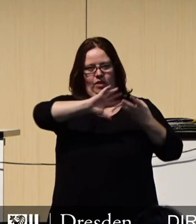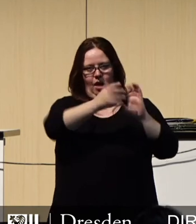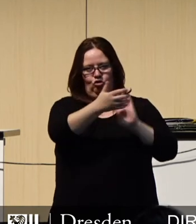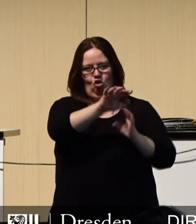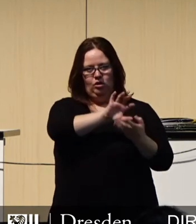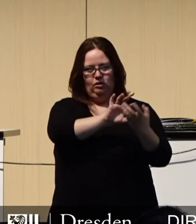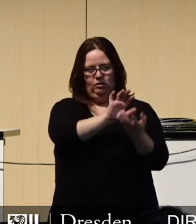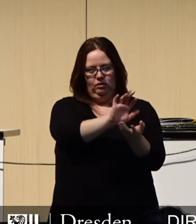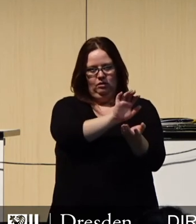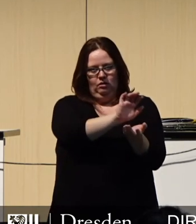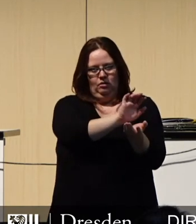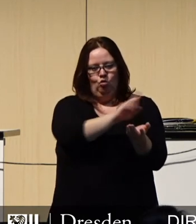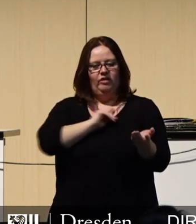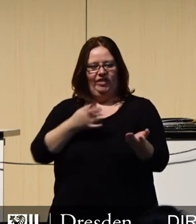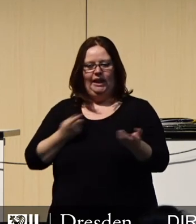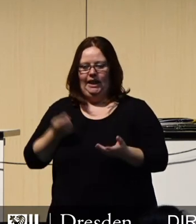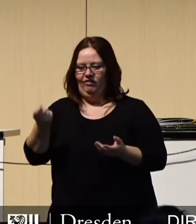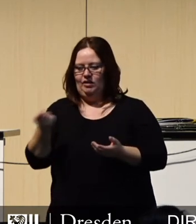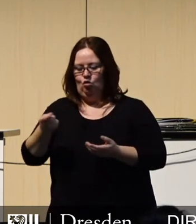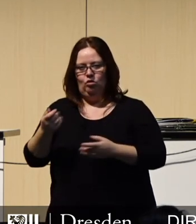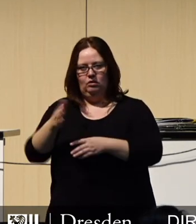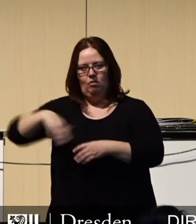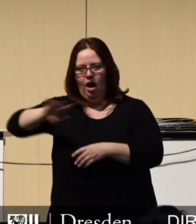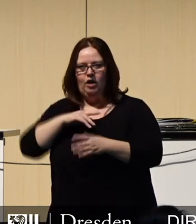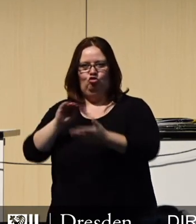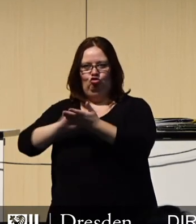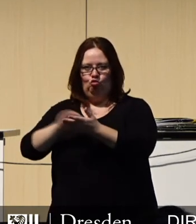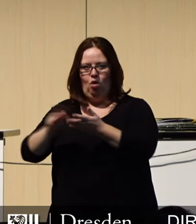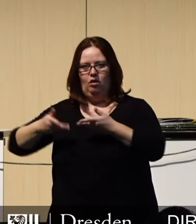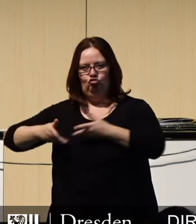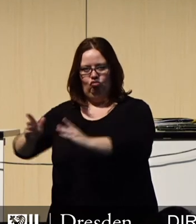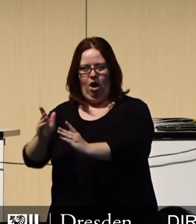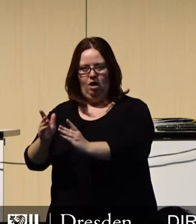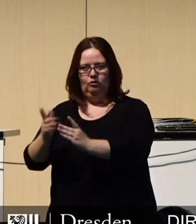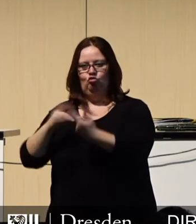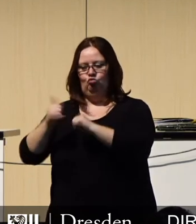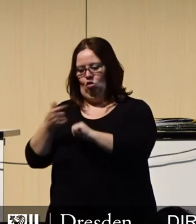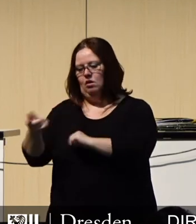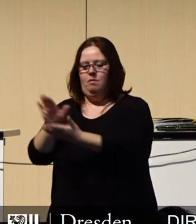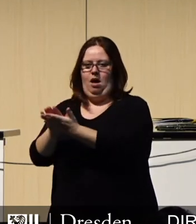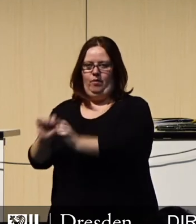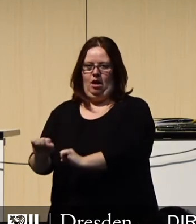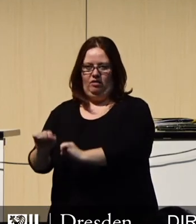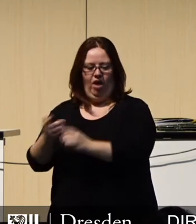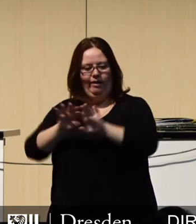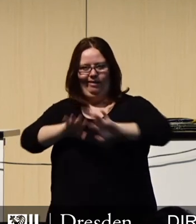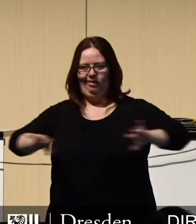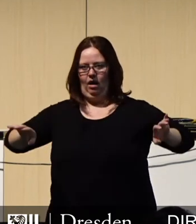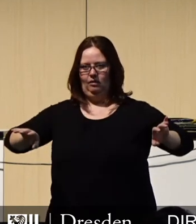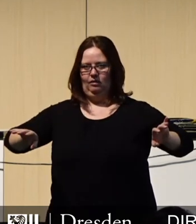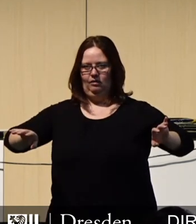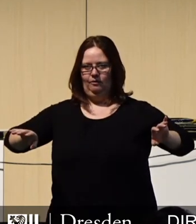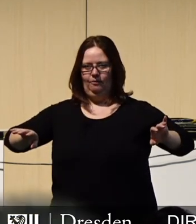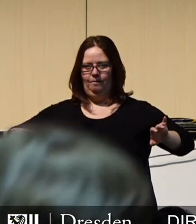erhalten wir unsere Investitionstätigkeit in Schulen, Straßen und Spurtanlagen. Gleichzeitig